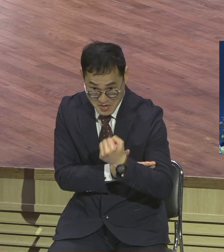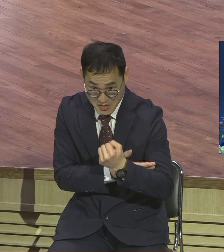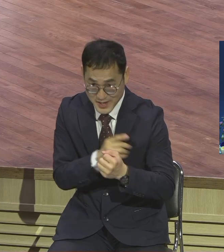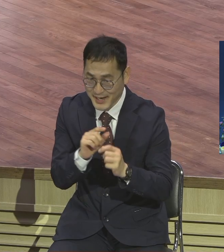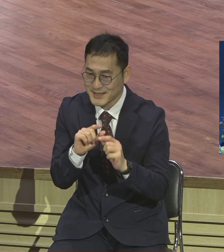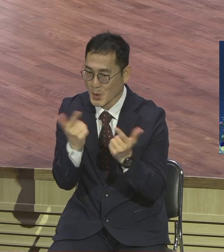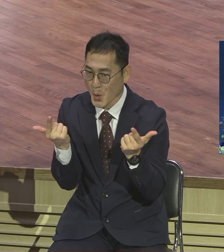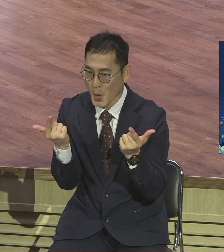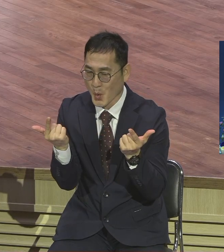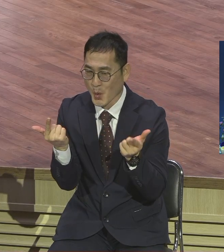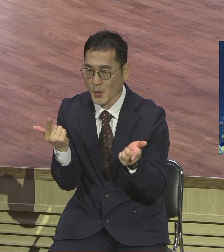방법은 사람이다